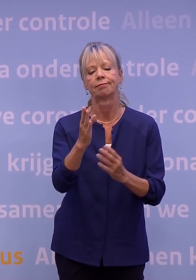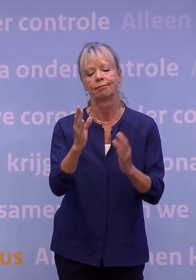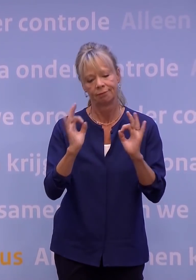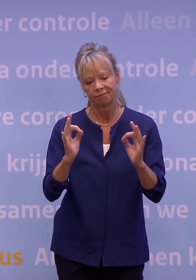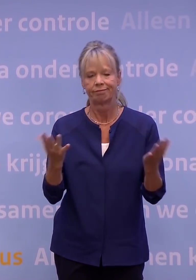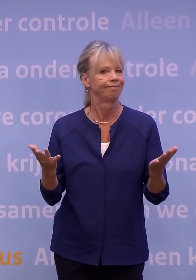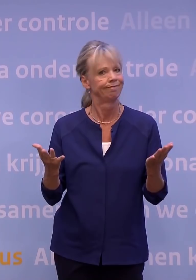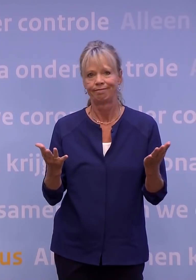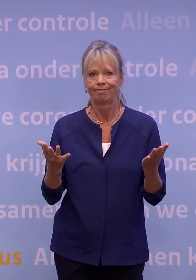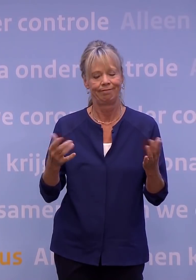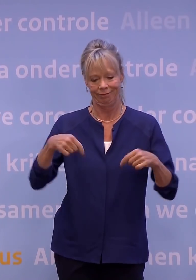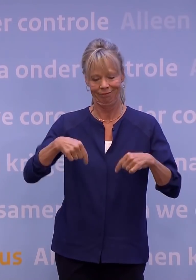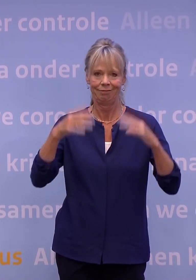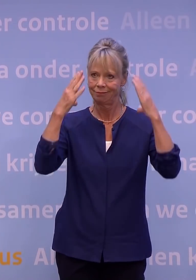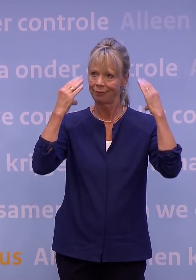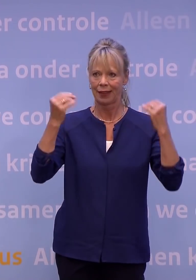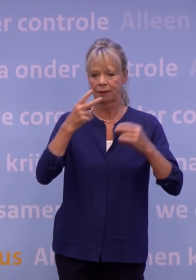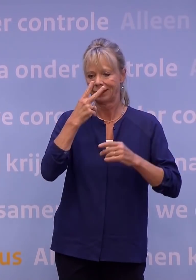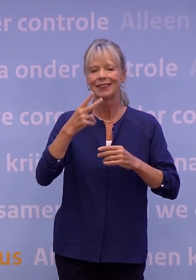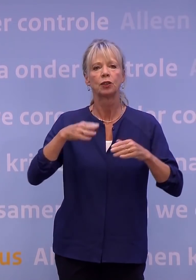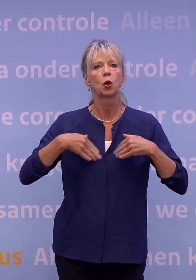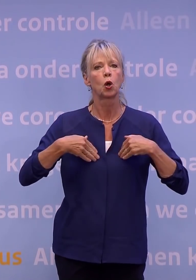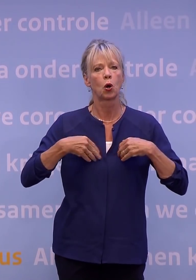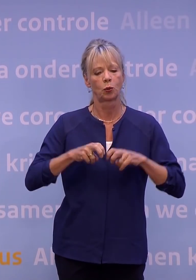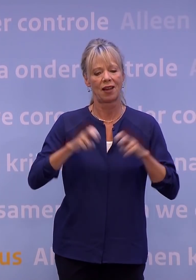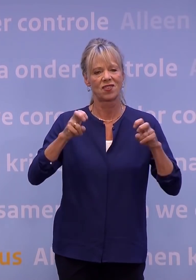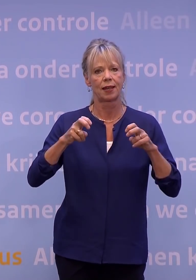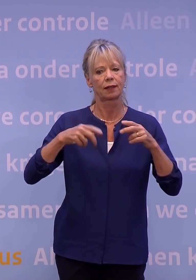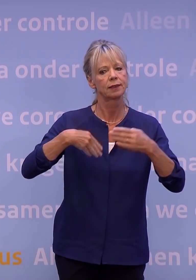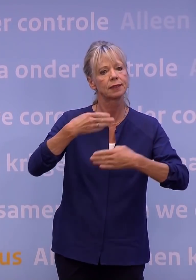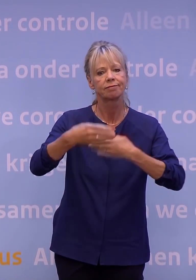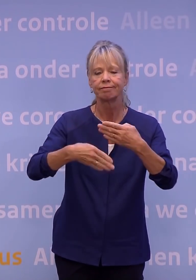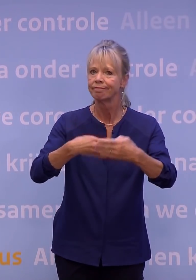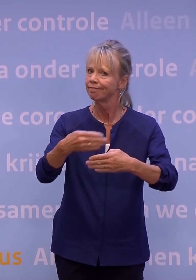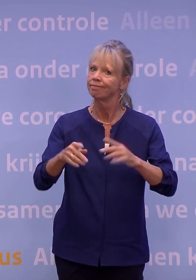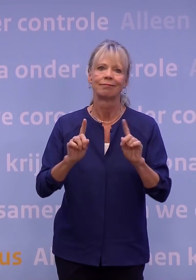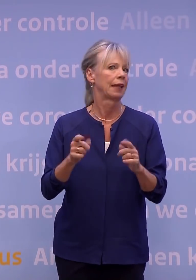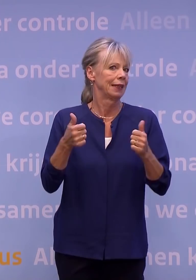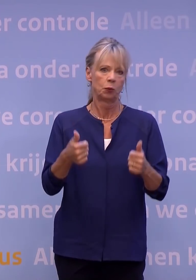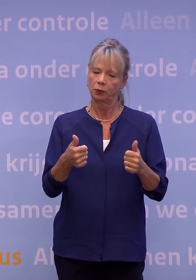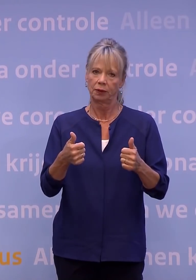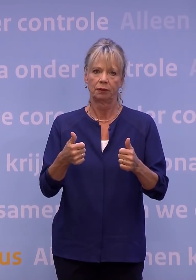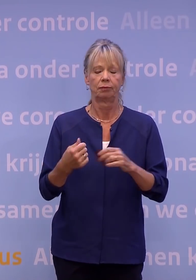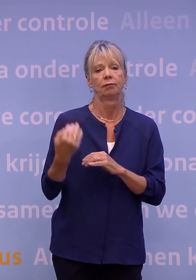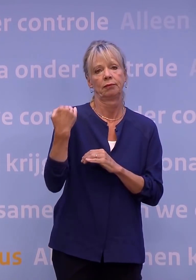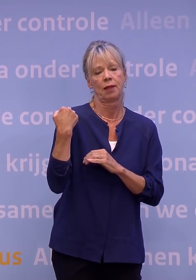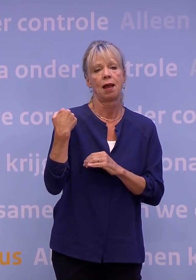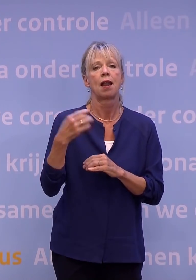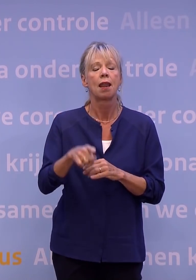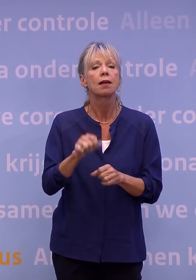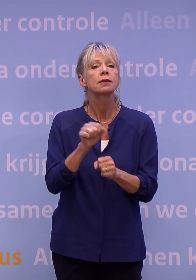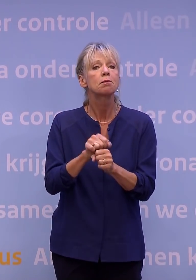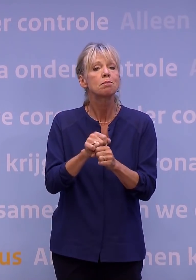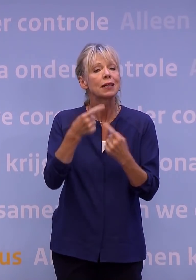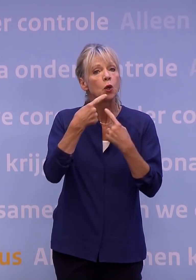goed met de ontwikkelingen rond het coronavirus in ons land. Sinds de laatste persconferentie, nu bijna twee